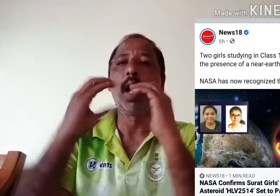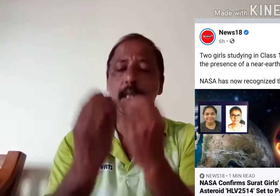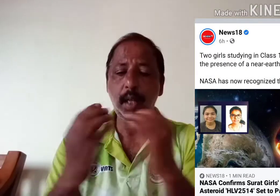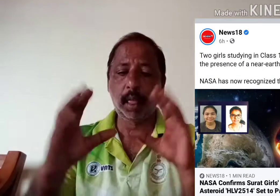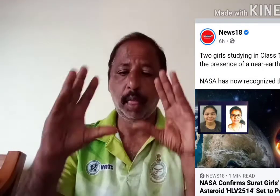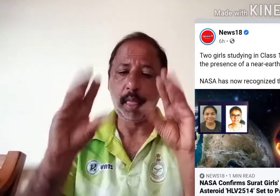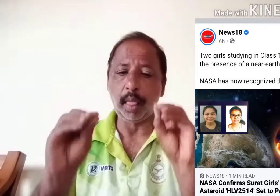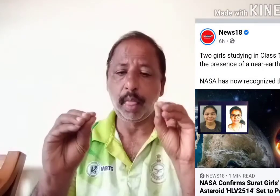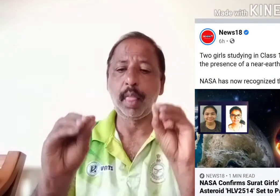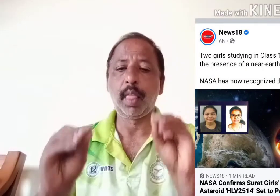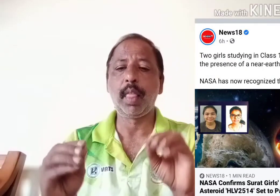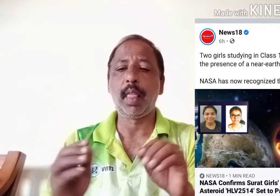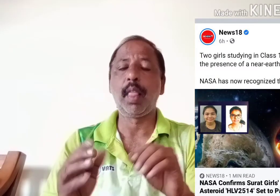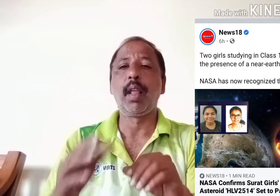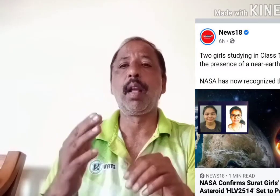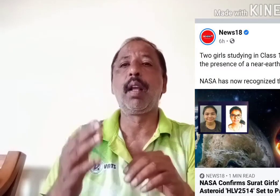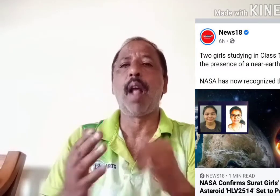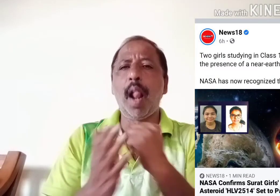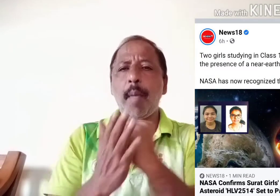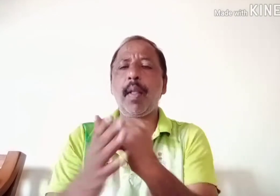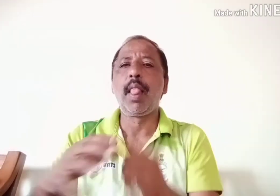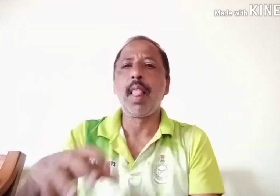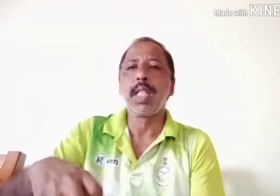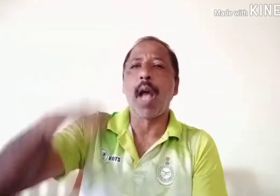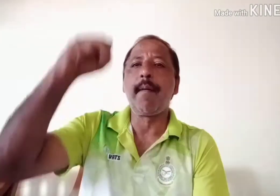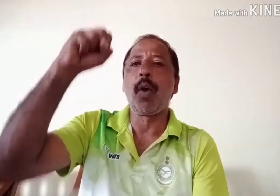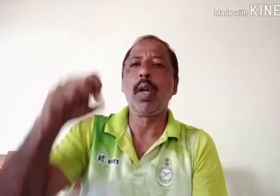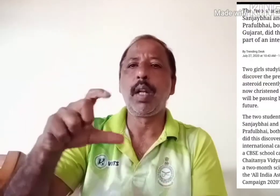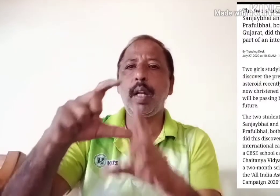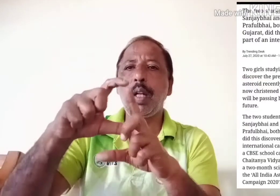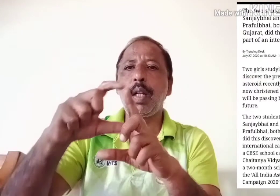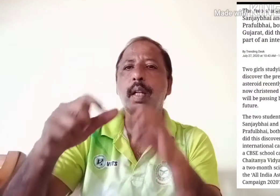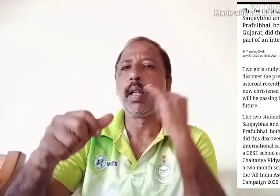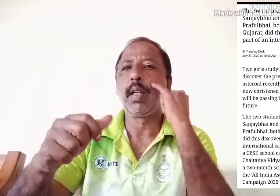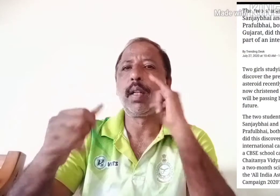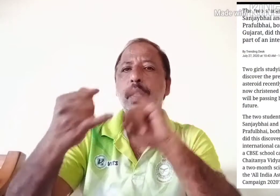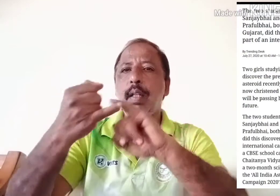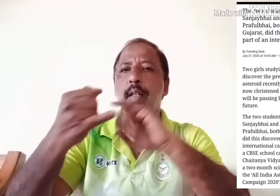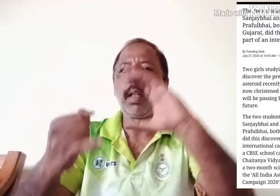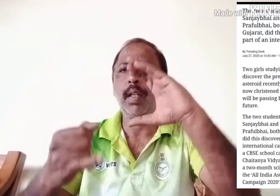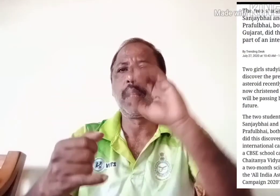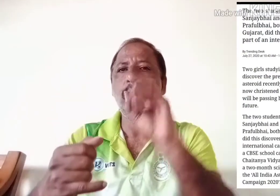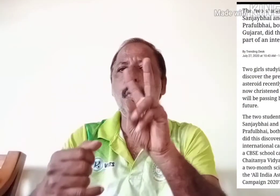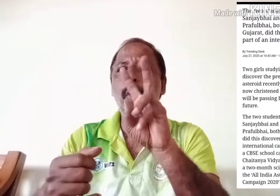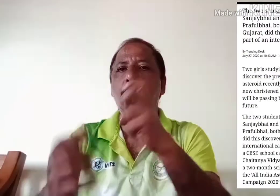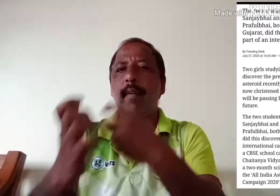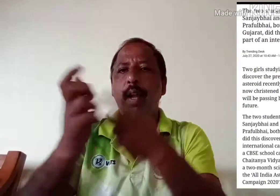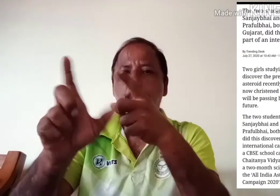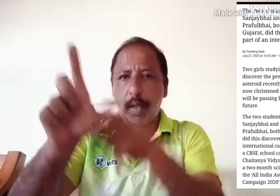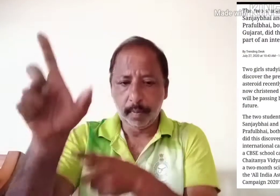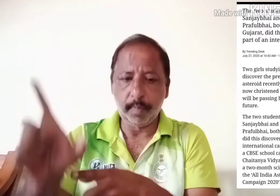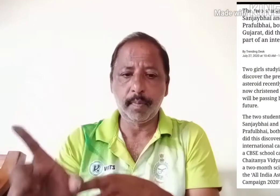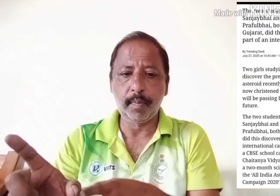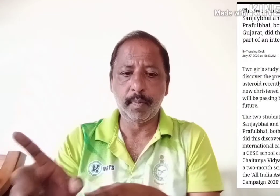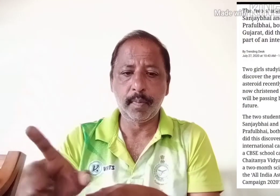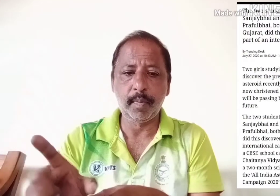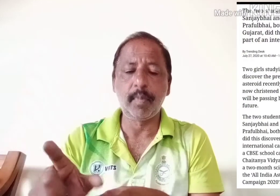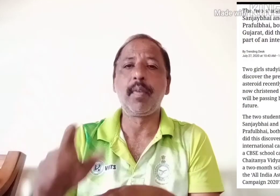कि जिस तरीके से यहां पर पाढ़ के पानी इस एलाब ने यहां पर अपनी तवाईय हो दिखाई है